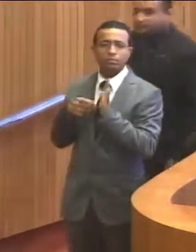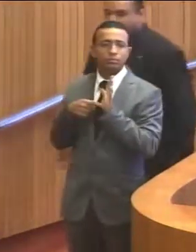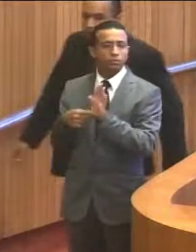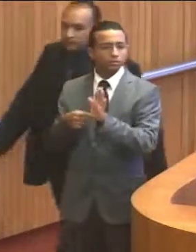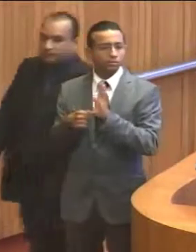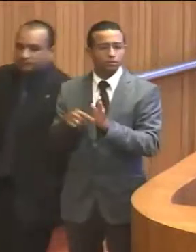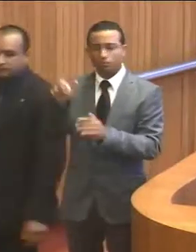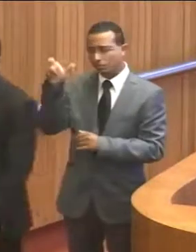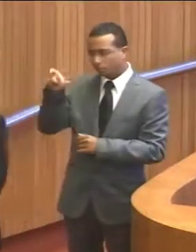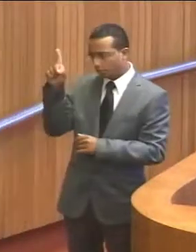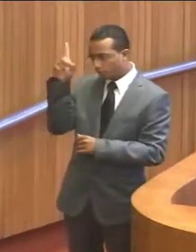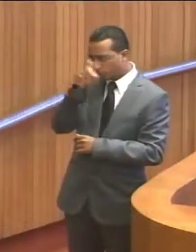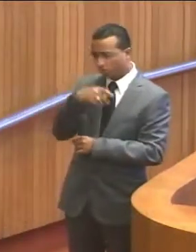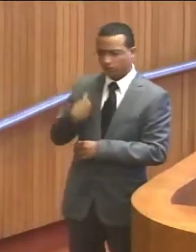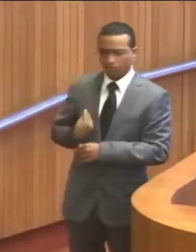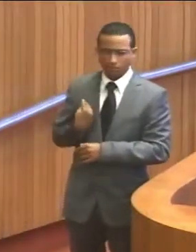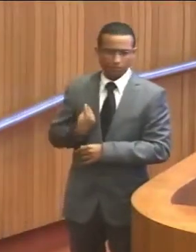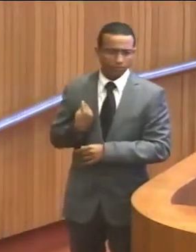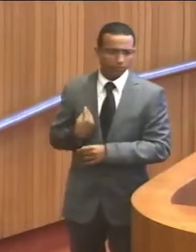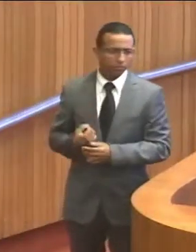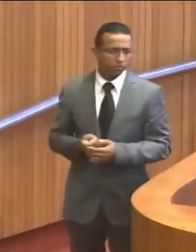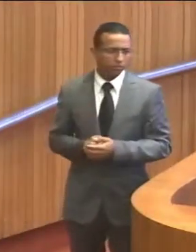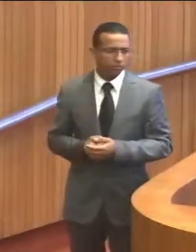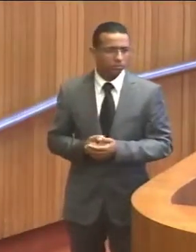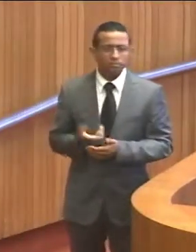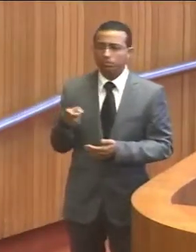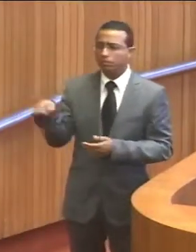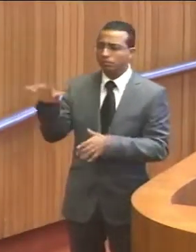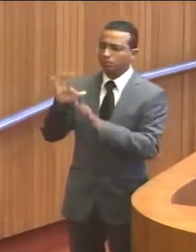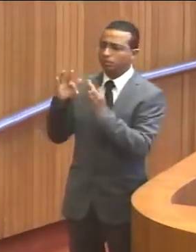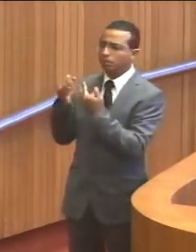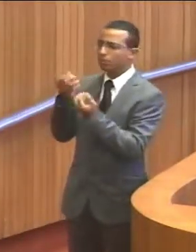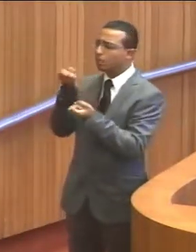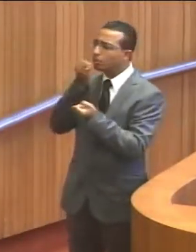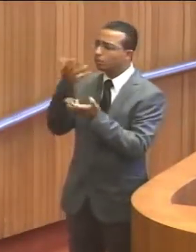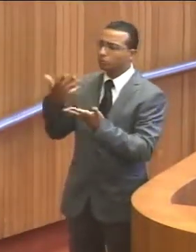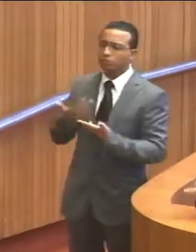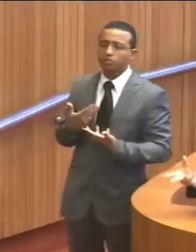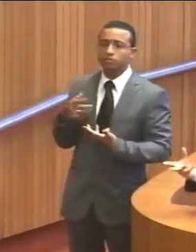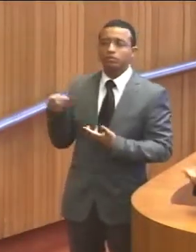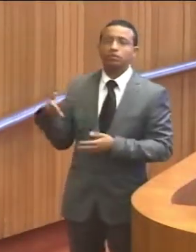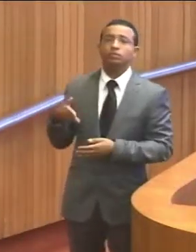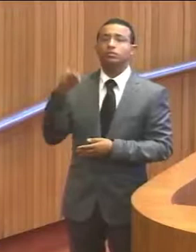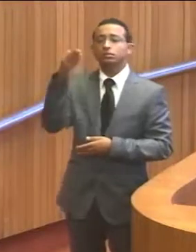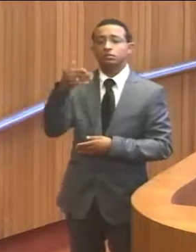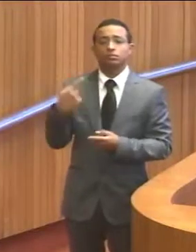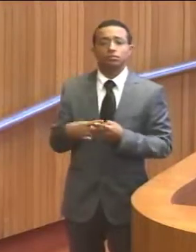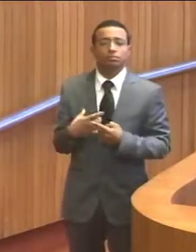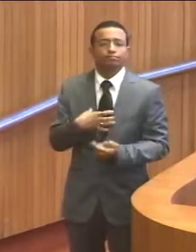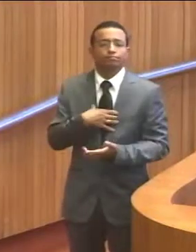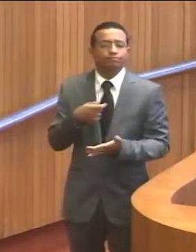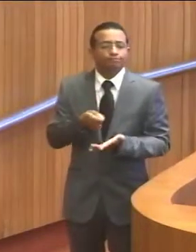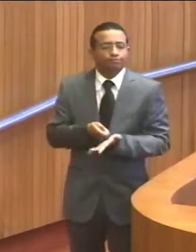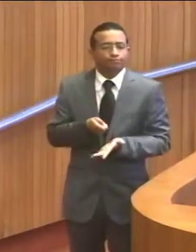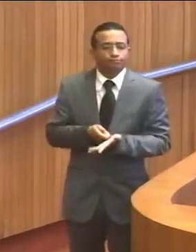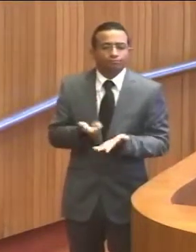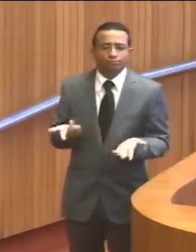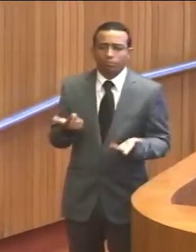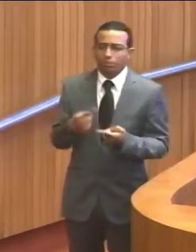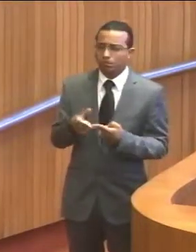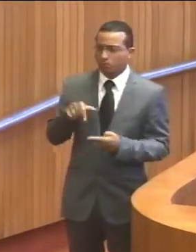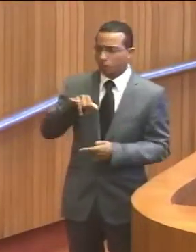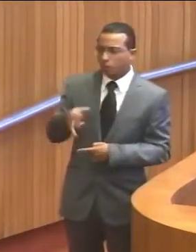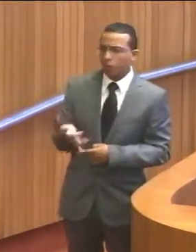mostraram a dificuldade que eles vivem e os familiares dizendo que só foram porque eram obrigados, porque não tinham